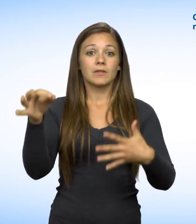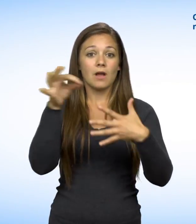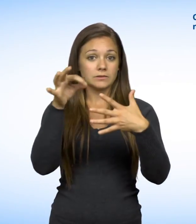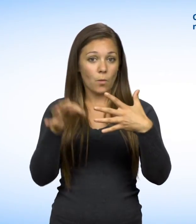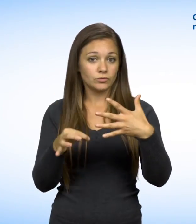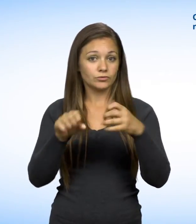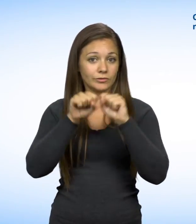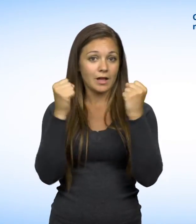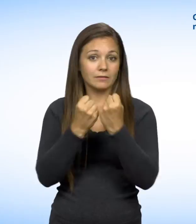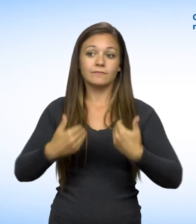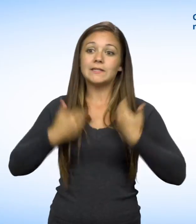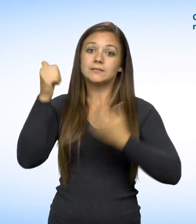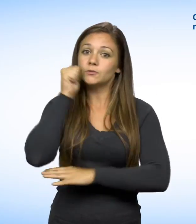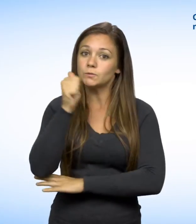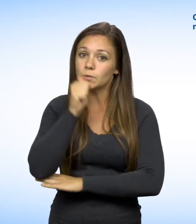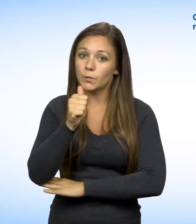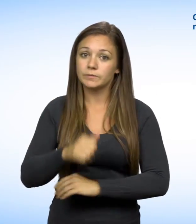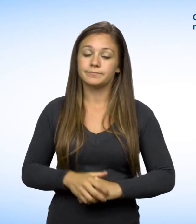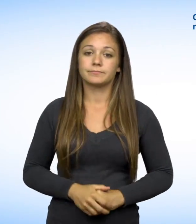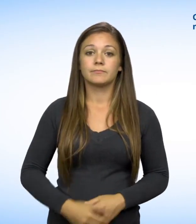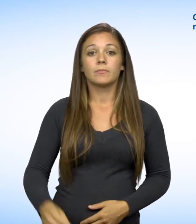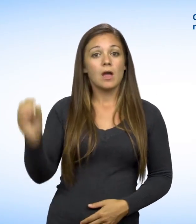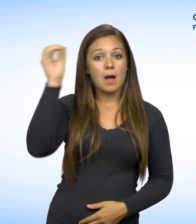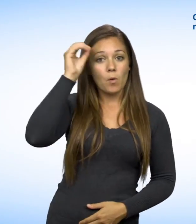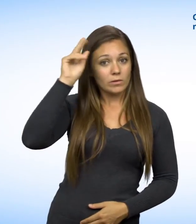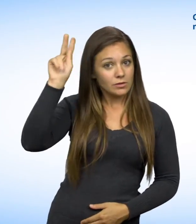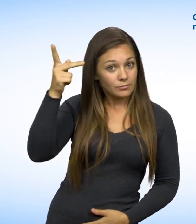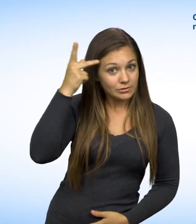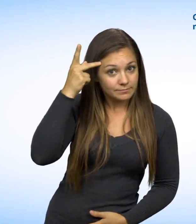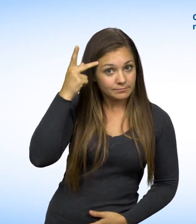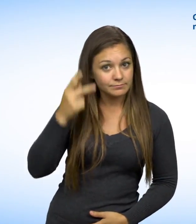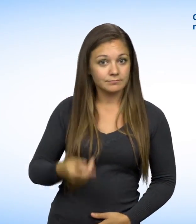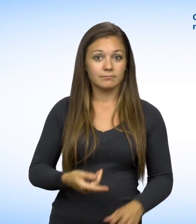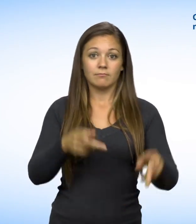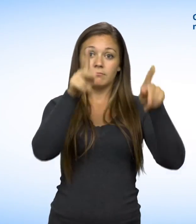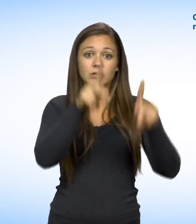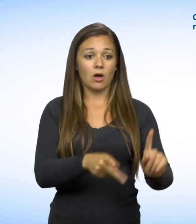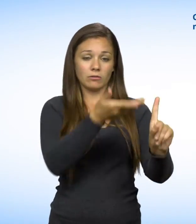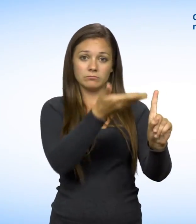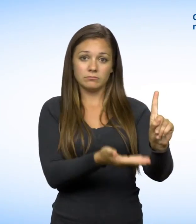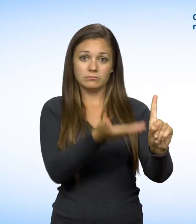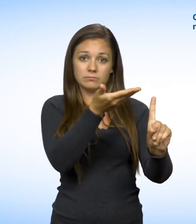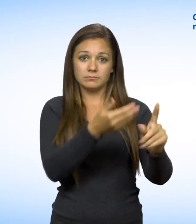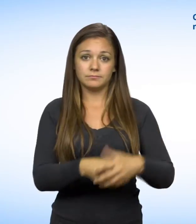Condition sociale Conviction politique État civil